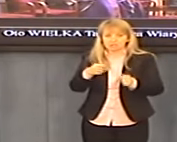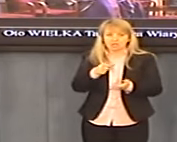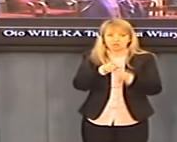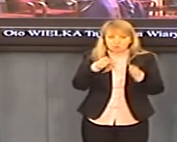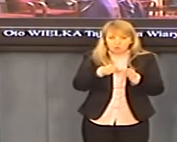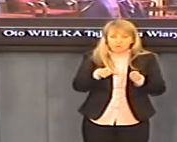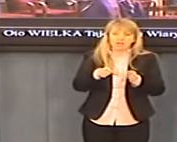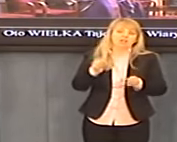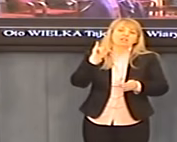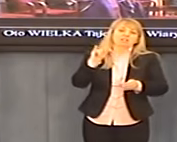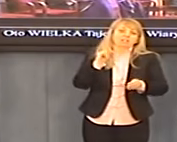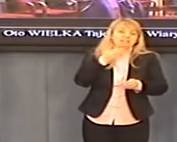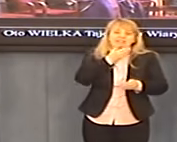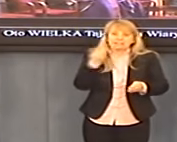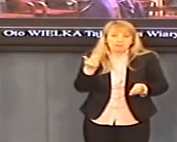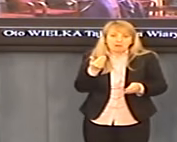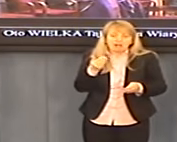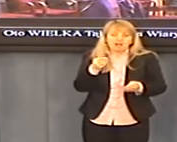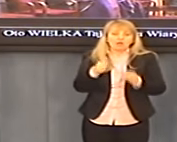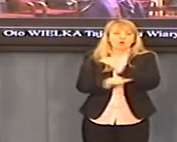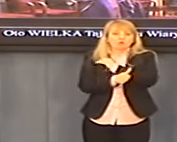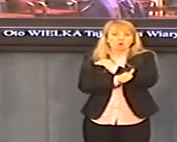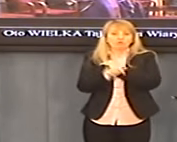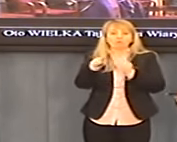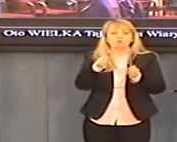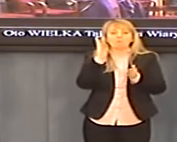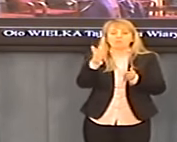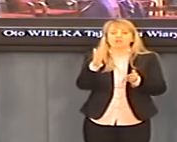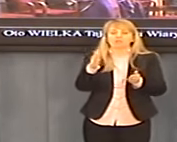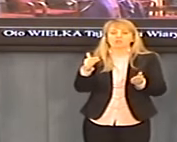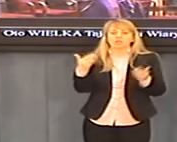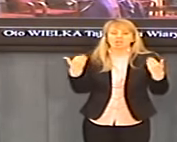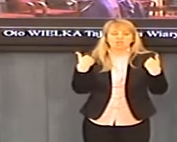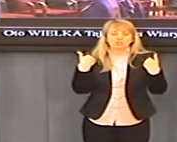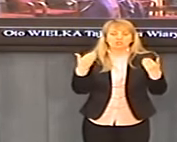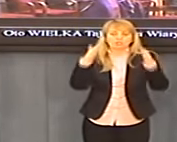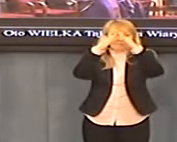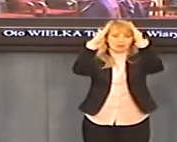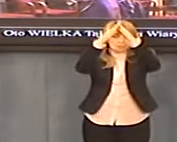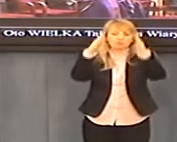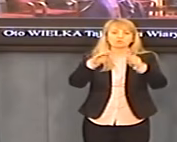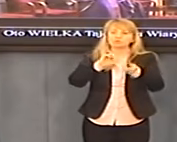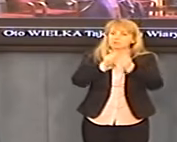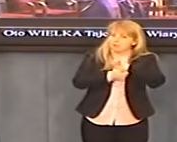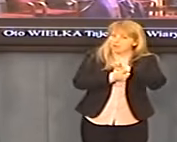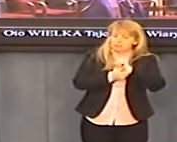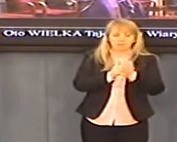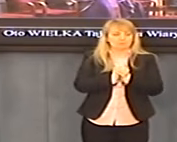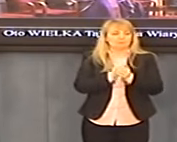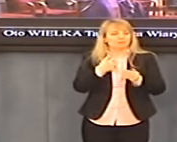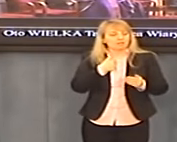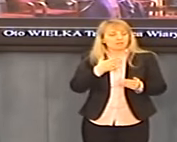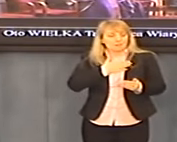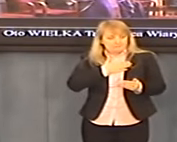dowodów na to, że będzie to jakiś pontyfikat przełomu. Natomiast depesza,